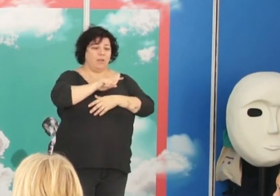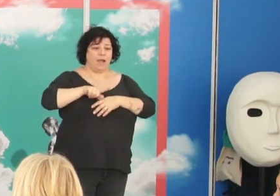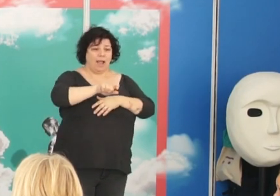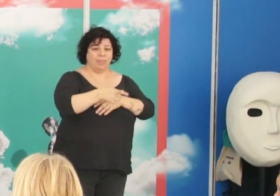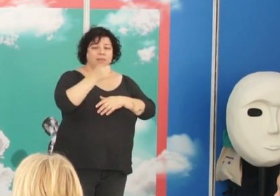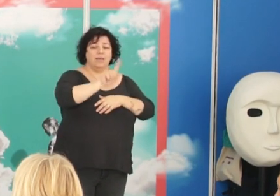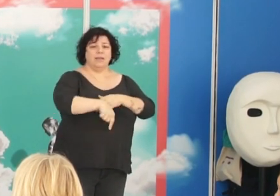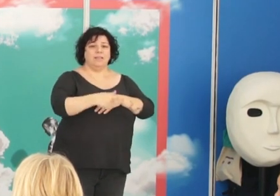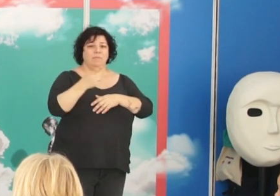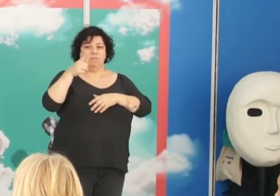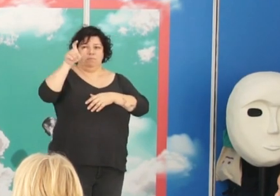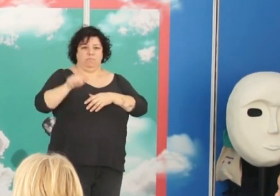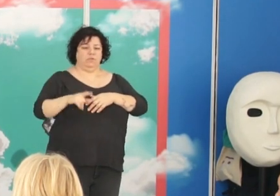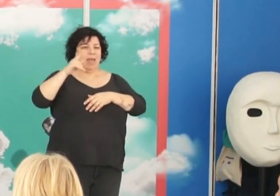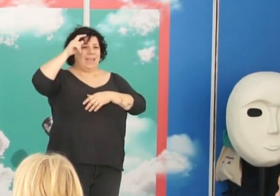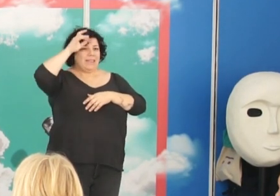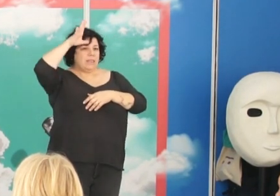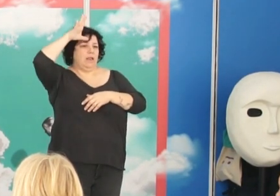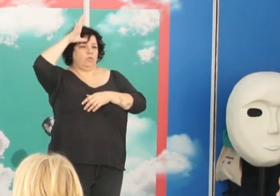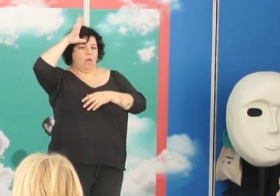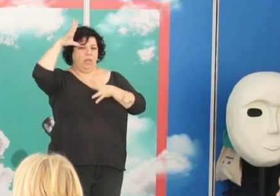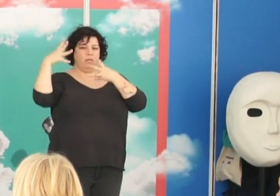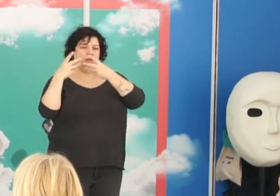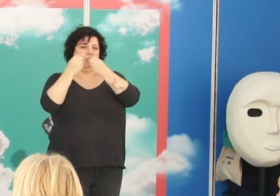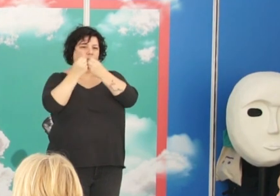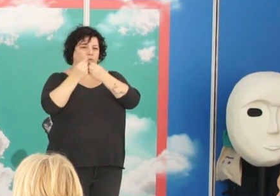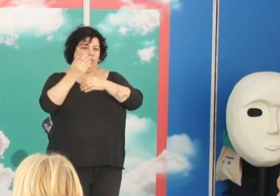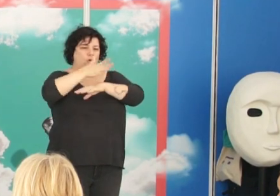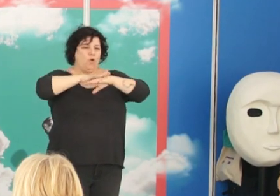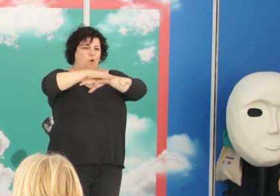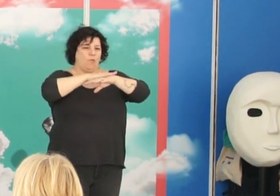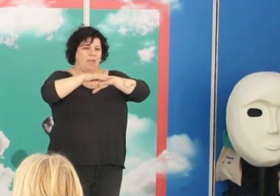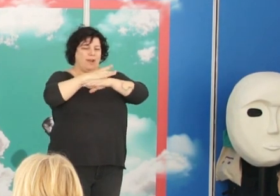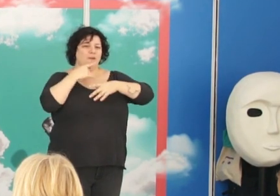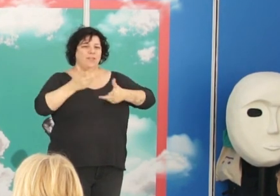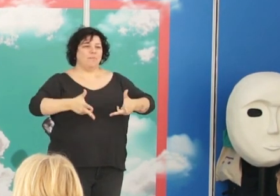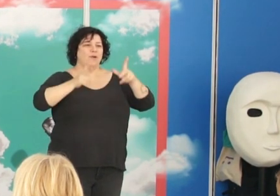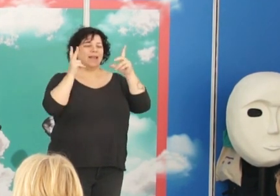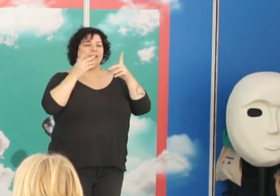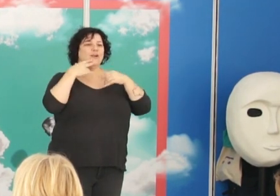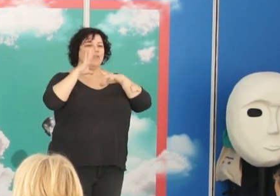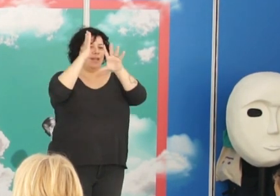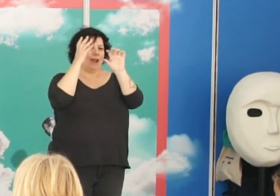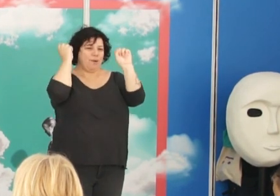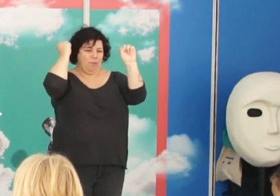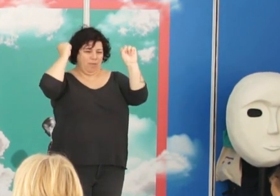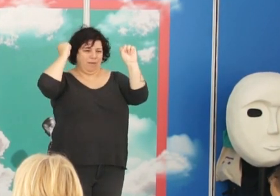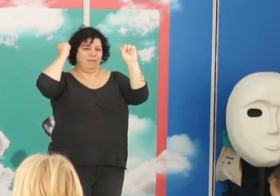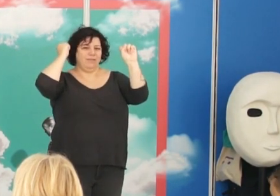y fue uno de los intelectuales que acompañó al gobierno democrático de la República en ese